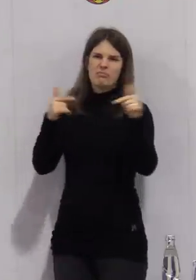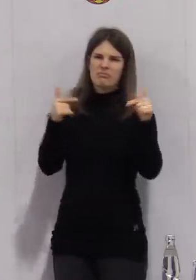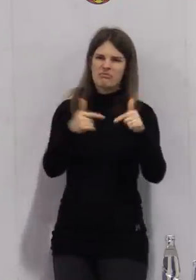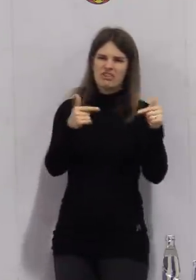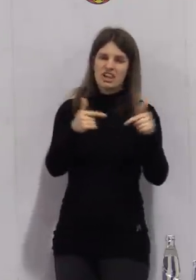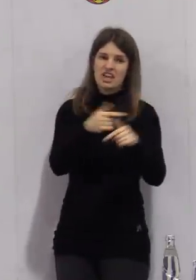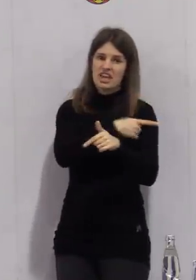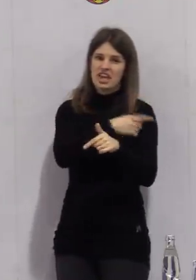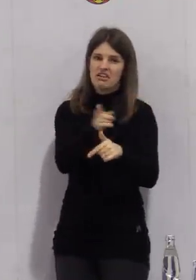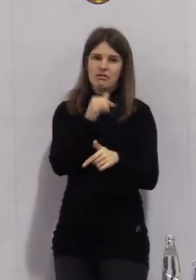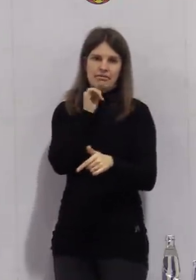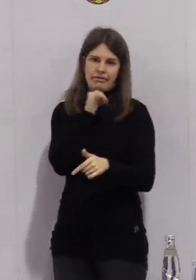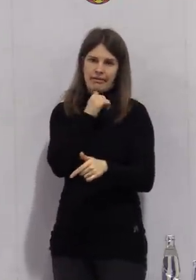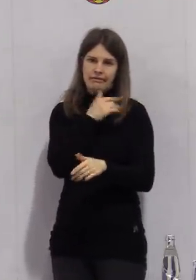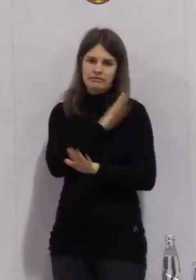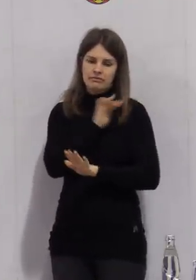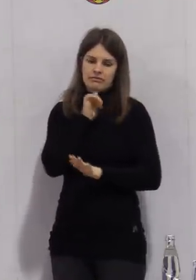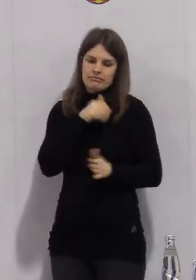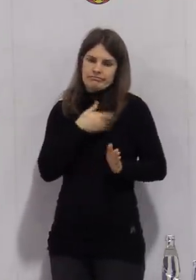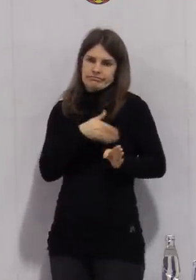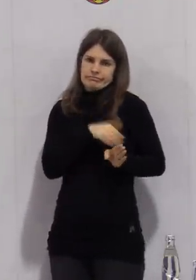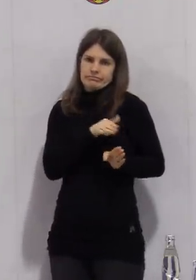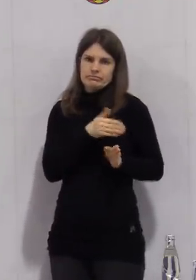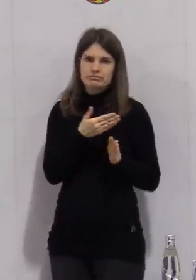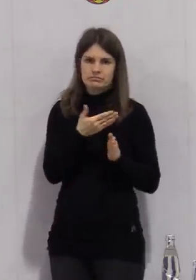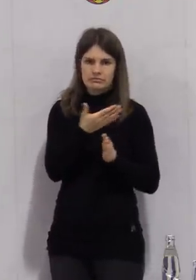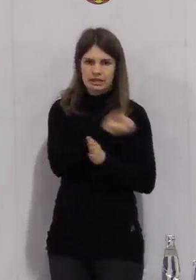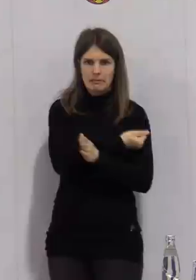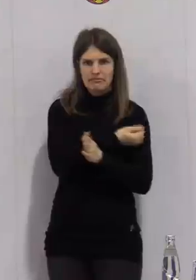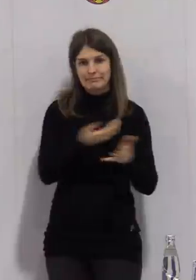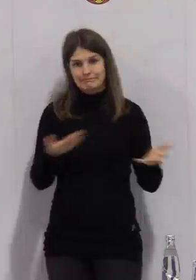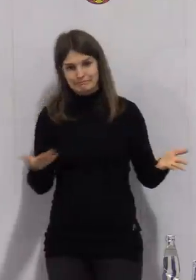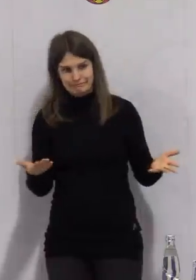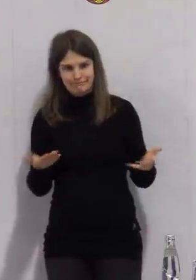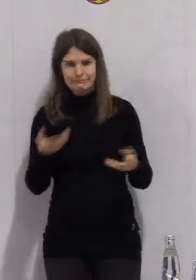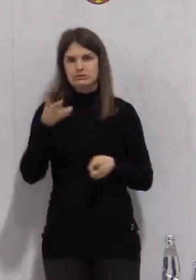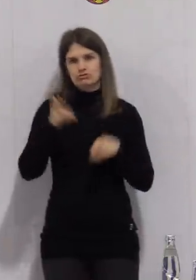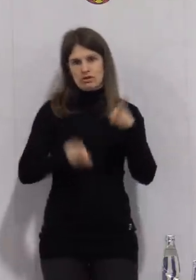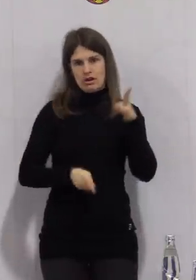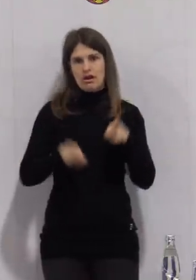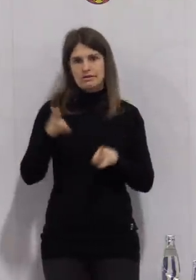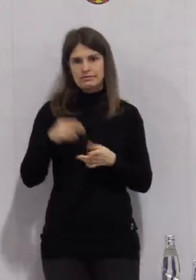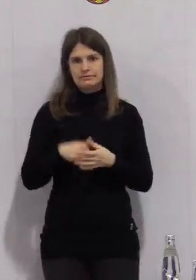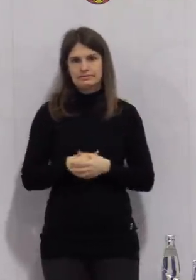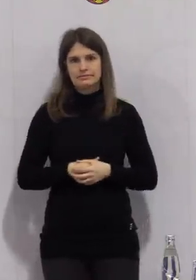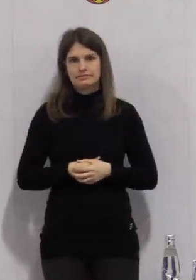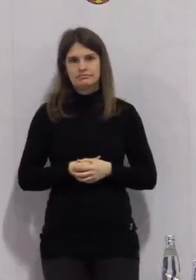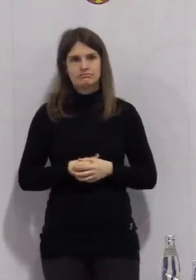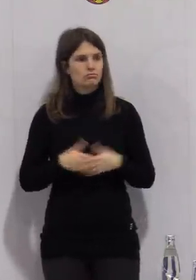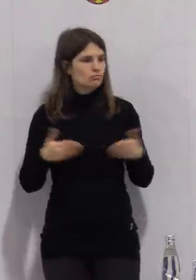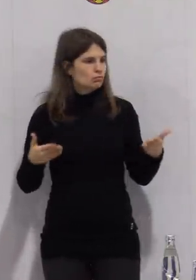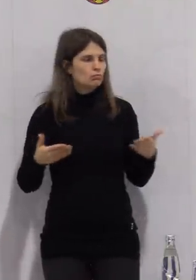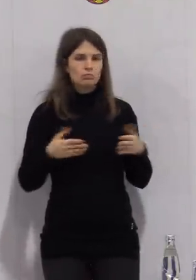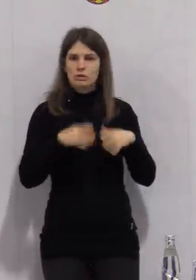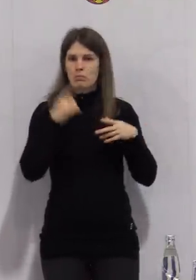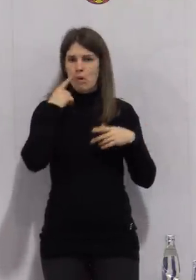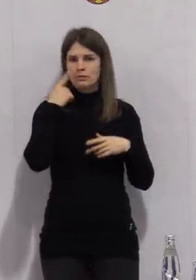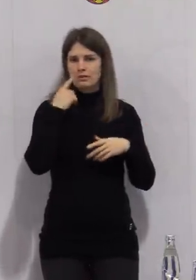nicht geimpft. Das wäre im Moment zur aktuellen Infektionslage in unserem Landkreis alles.